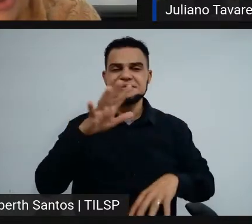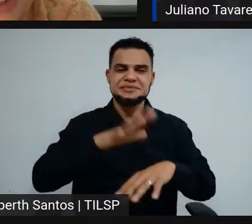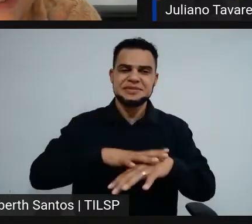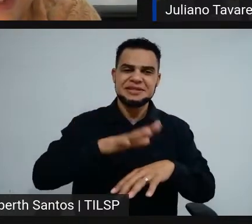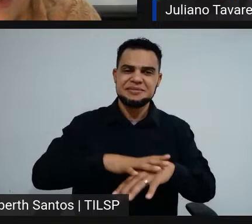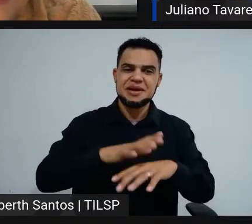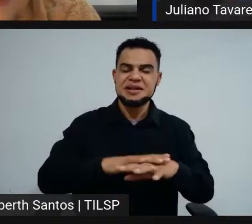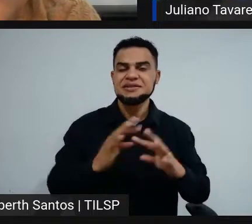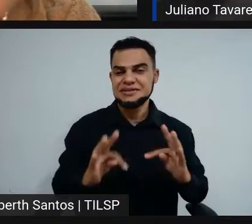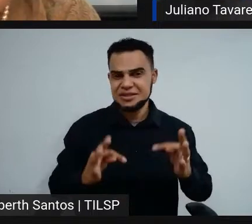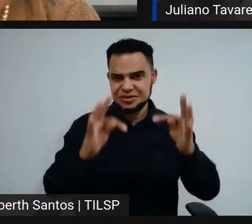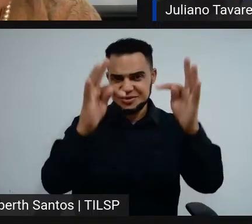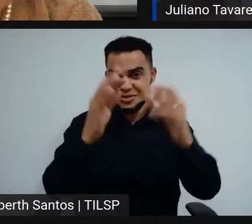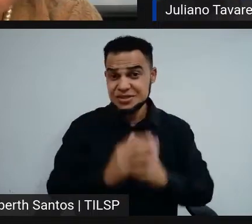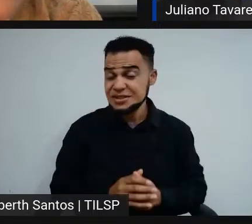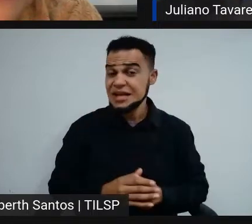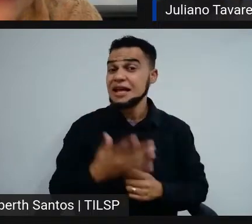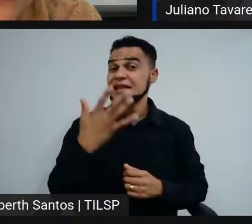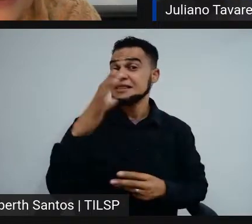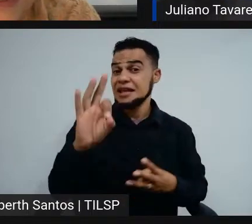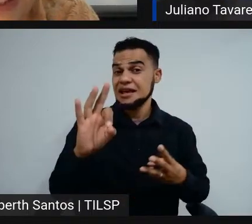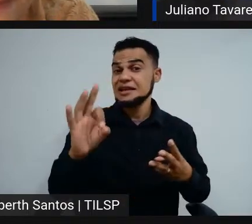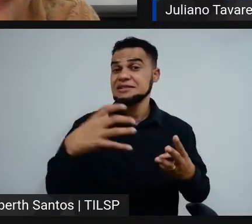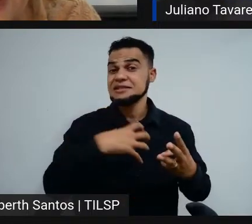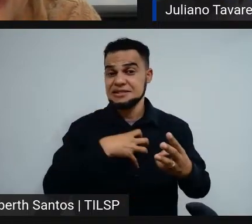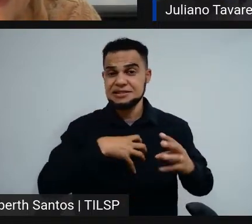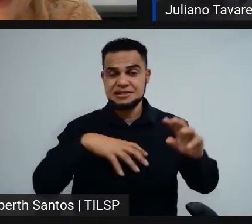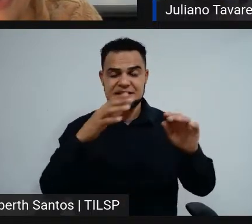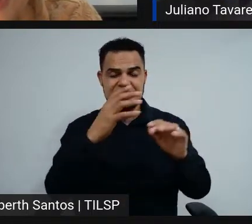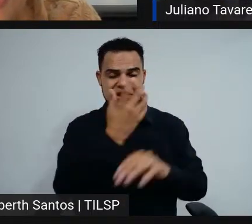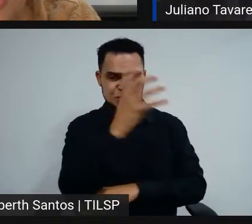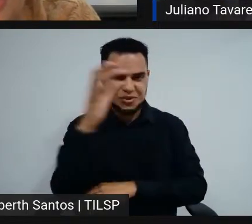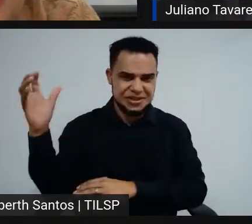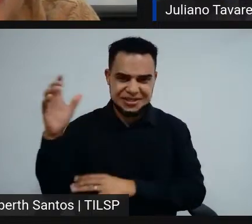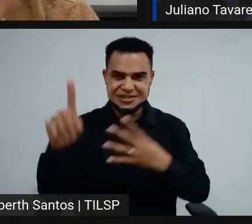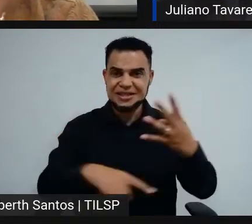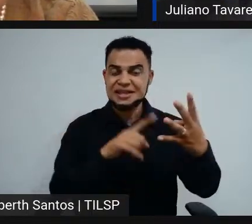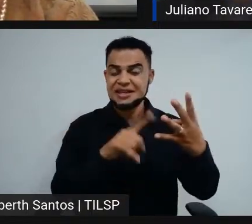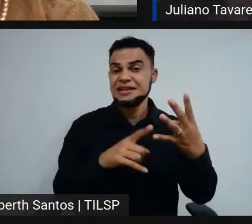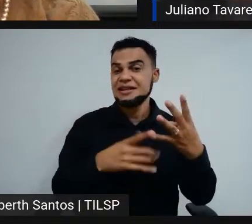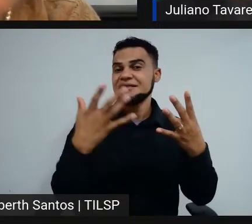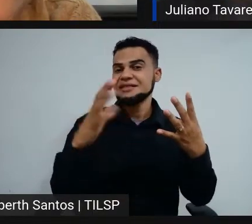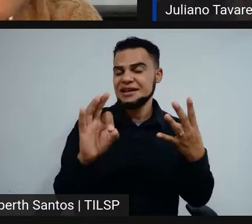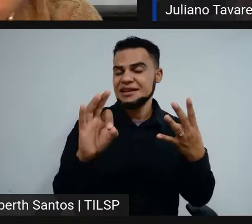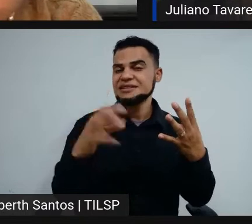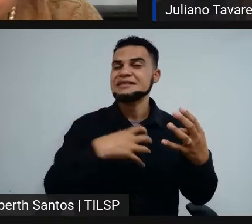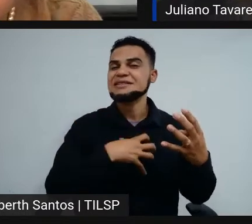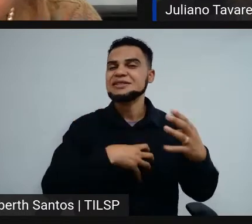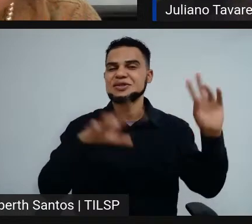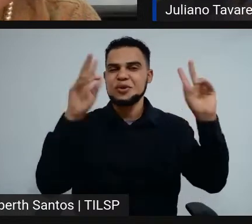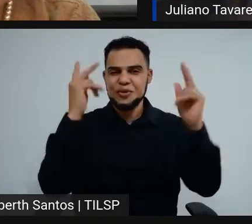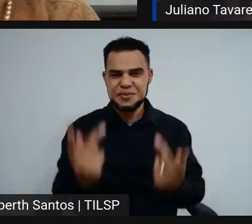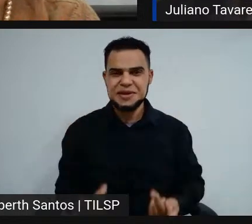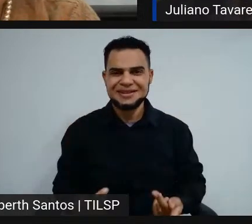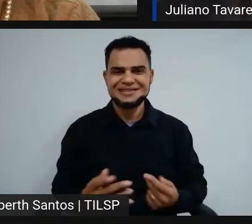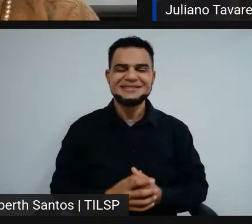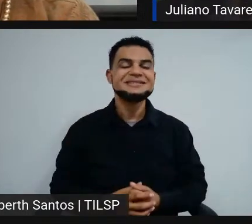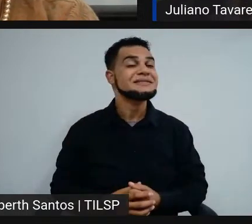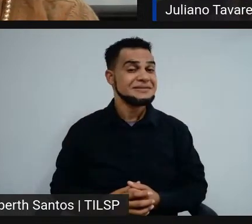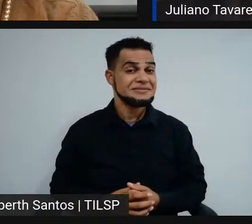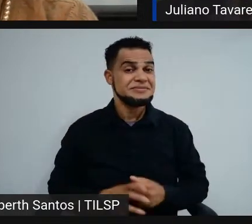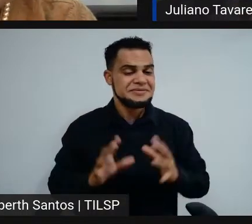tecnologias, 10 questões de ciências da natureza e 10 questões de ciências humanas. Beleza? Então,